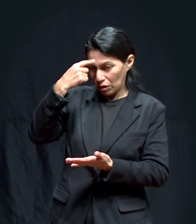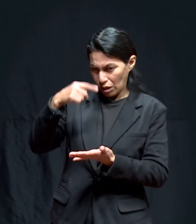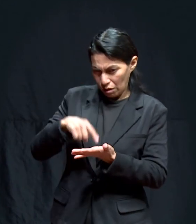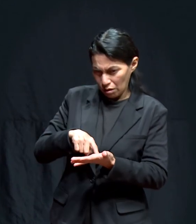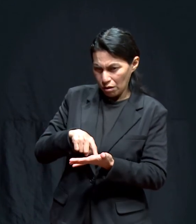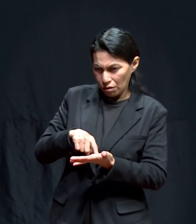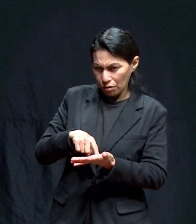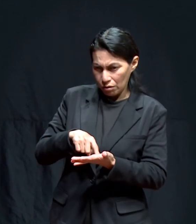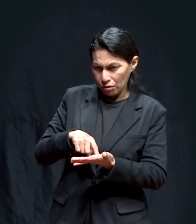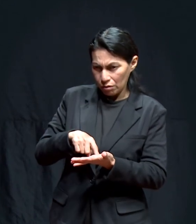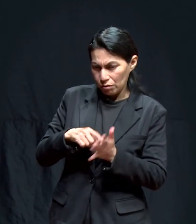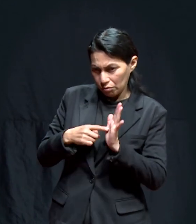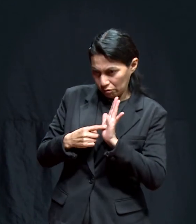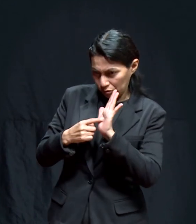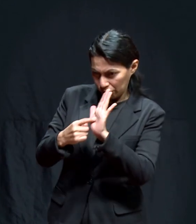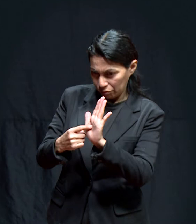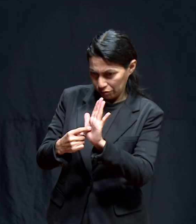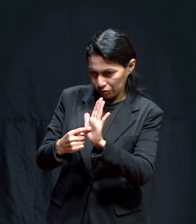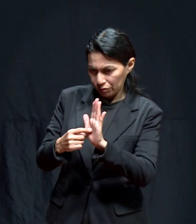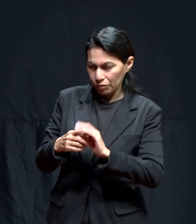Porque yo creía en esas cosas.